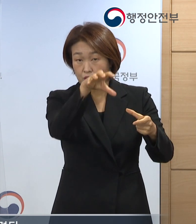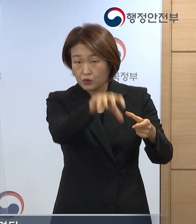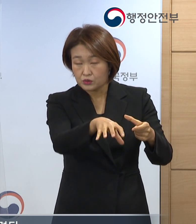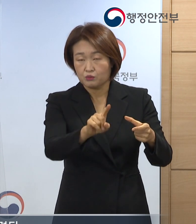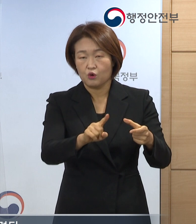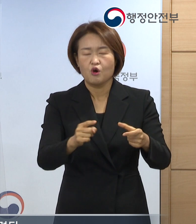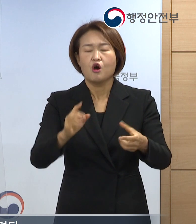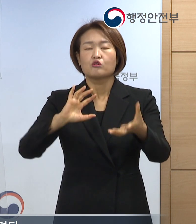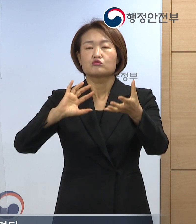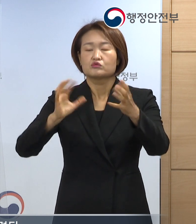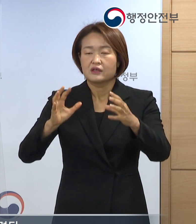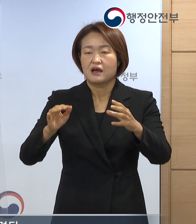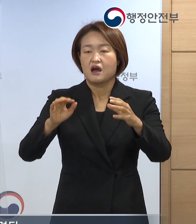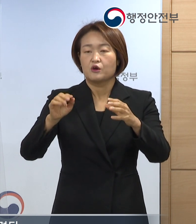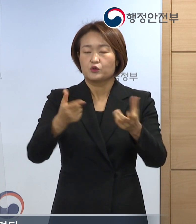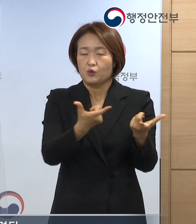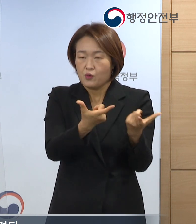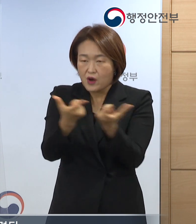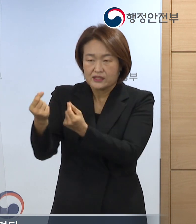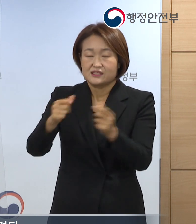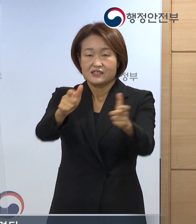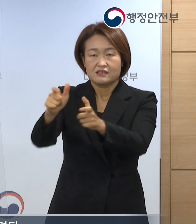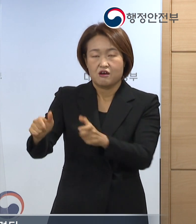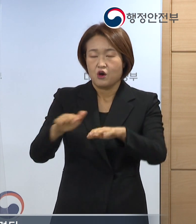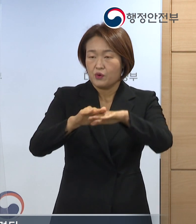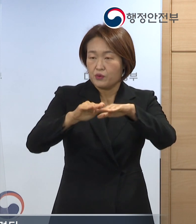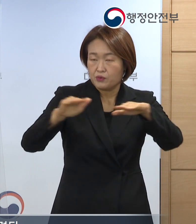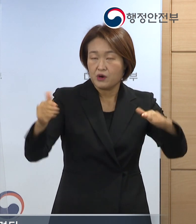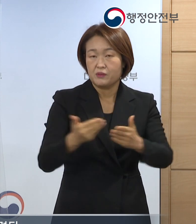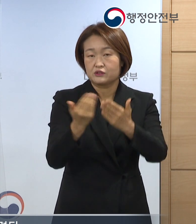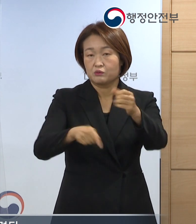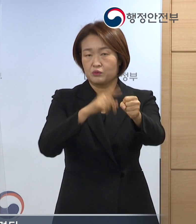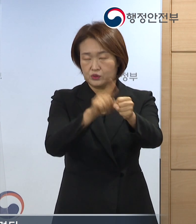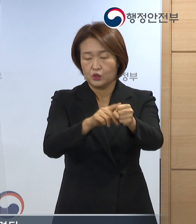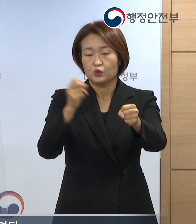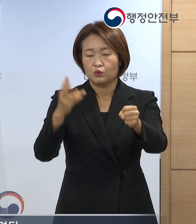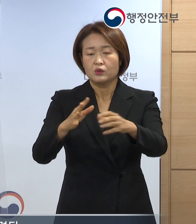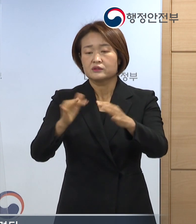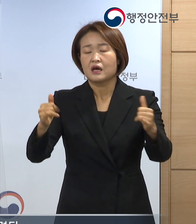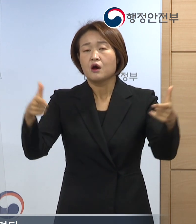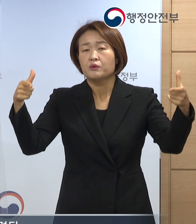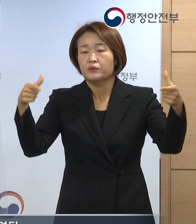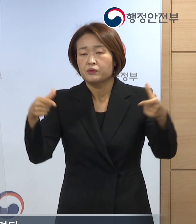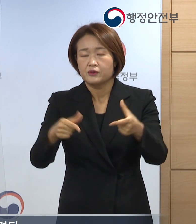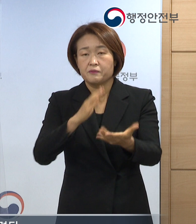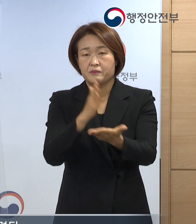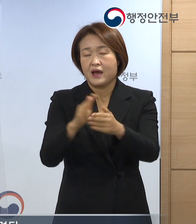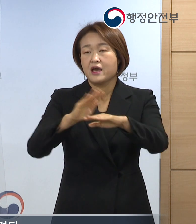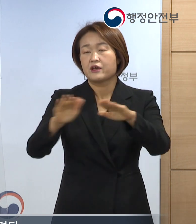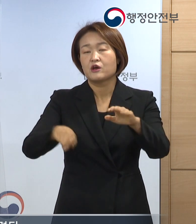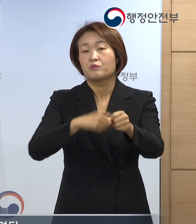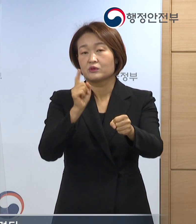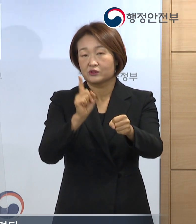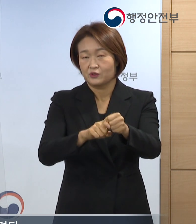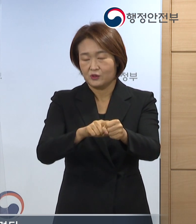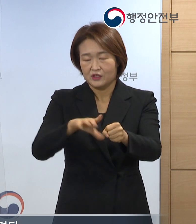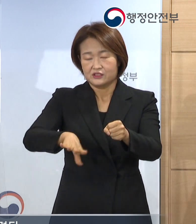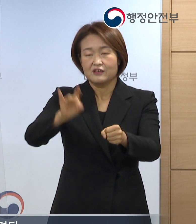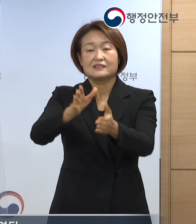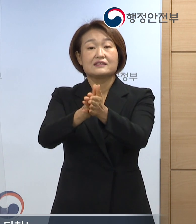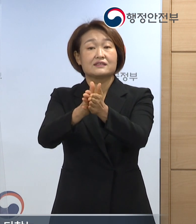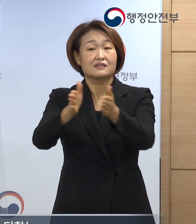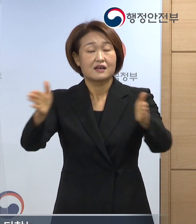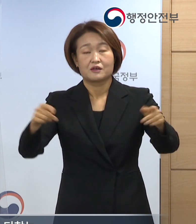국가균형발전과 밀접하게 관련된 지역 인구 감소 문제 해결을 위한 출발점에 해당한다고 볼 수